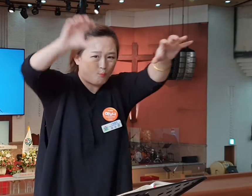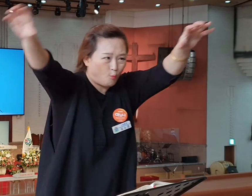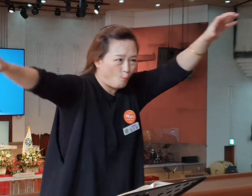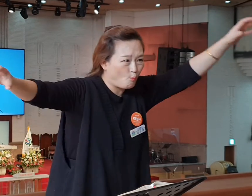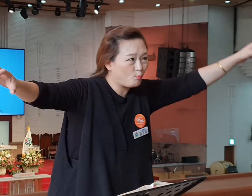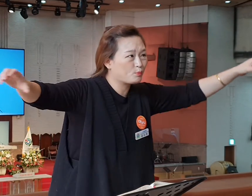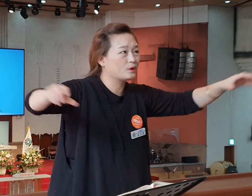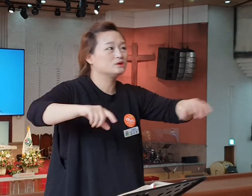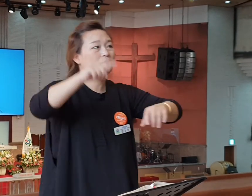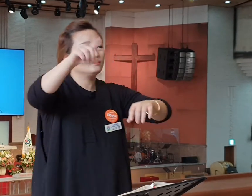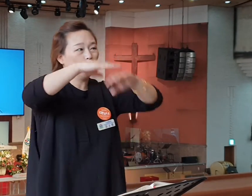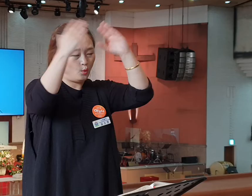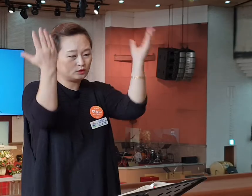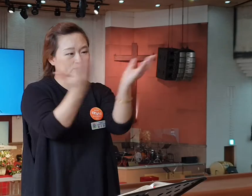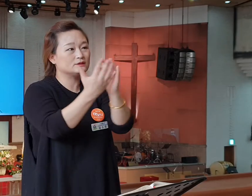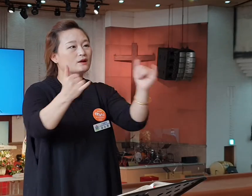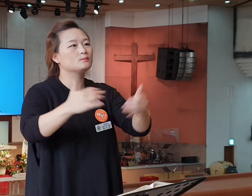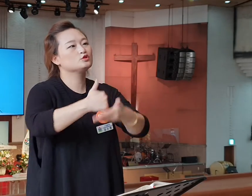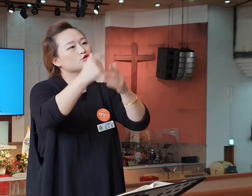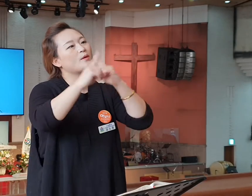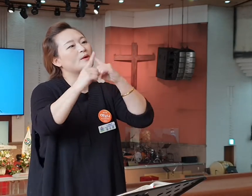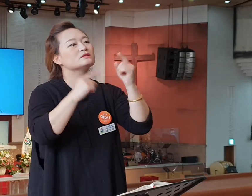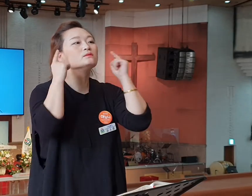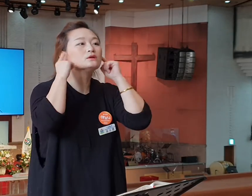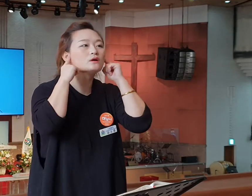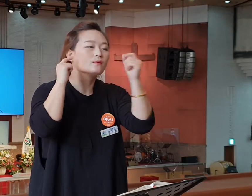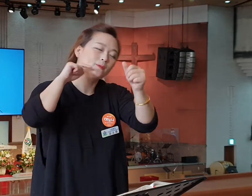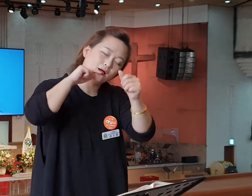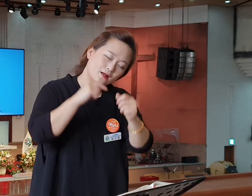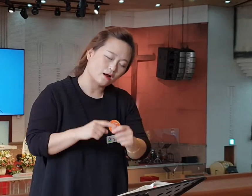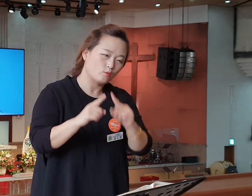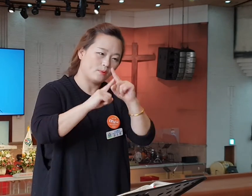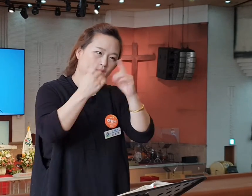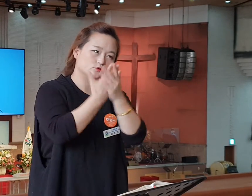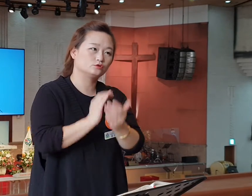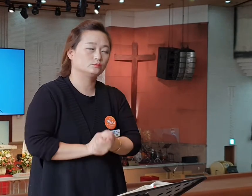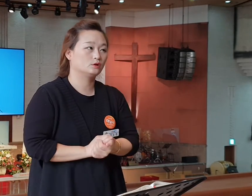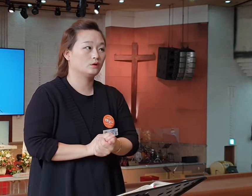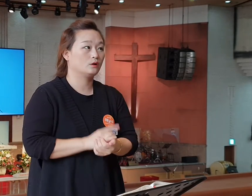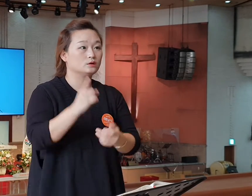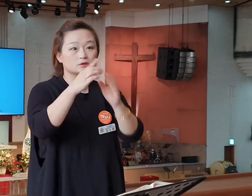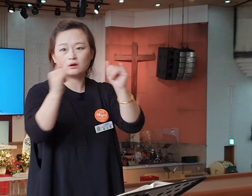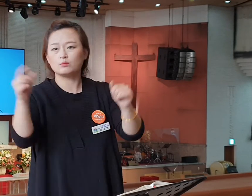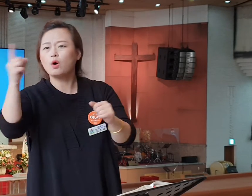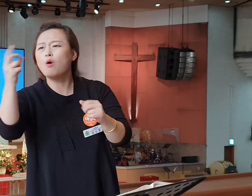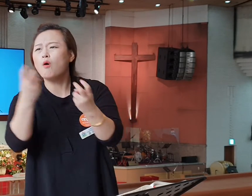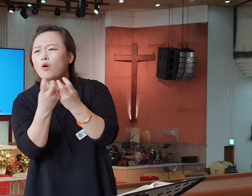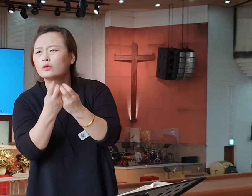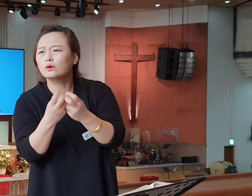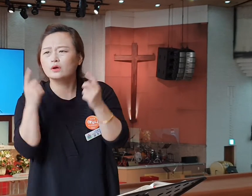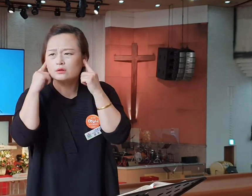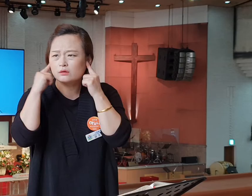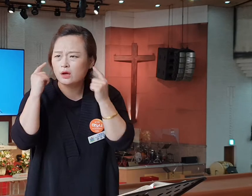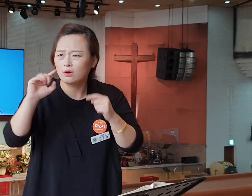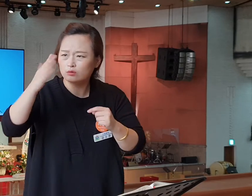되어있어요. 제가 그 말씀 설명하면서 이 사람들이 어떻게 들었을까에 대해서 신비하죠? 여기 나중에 얘기한다고 했습니다. 그 얘기가 지금 하는